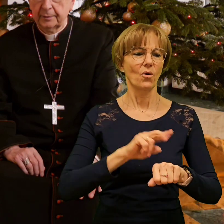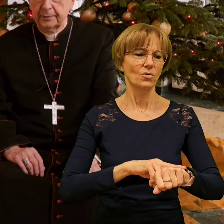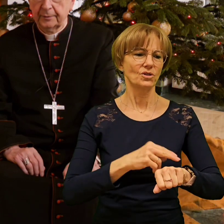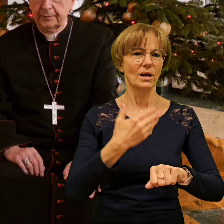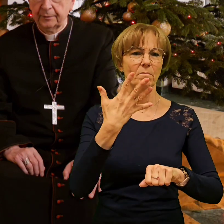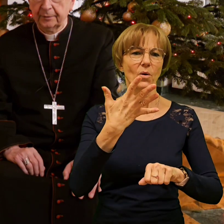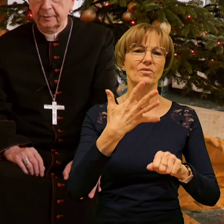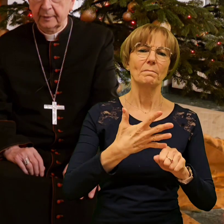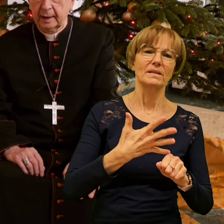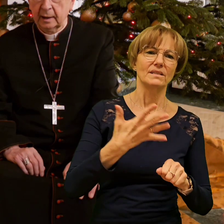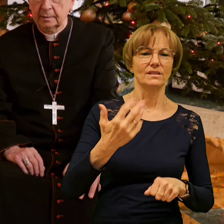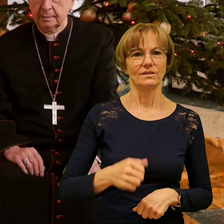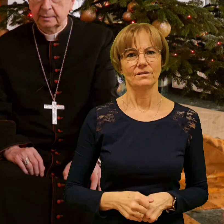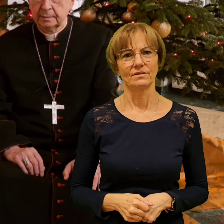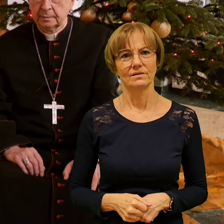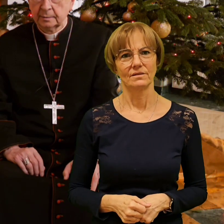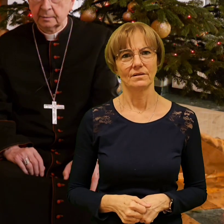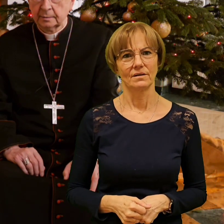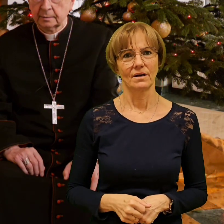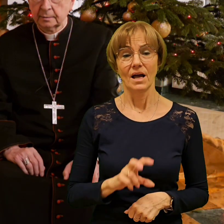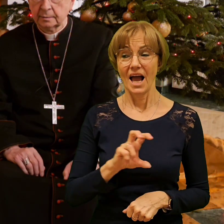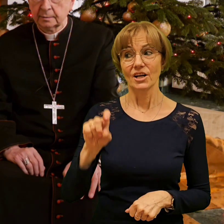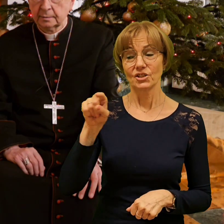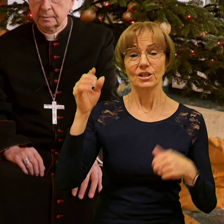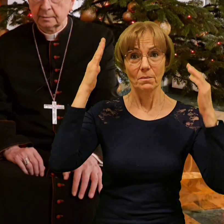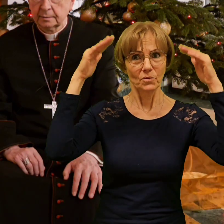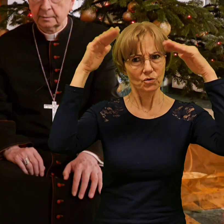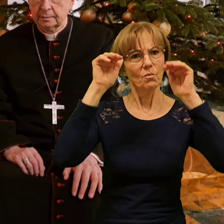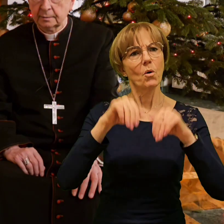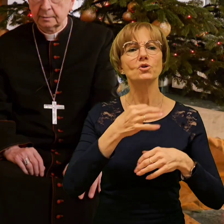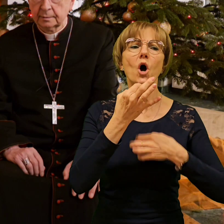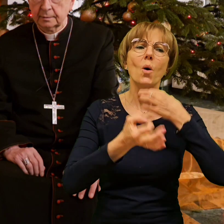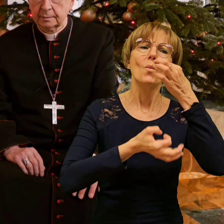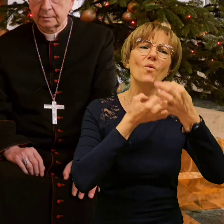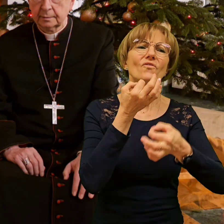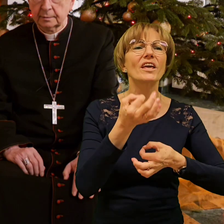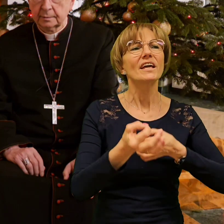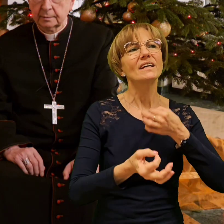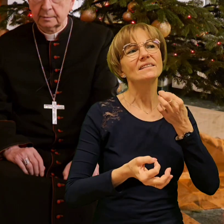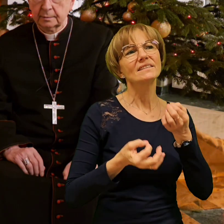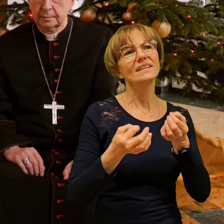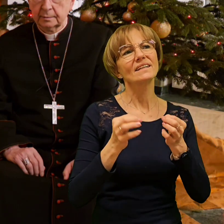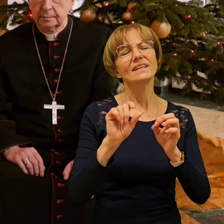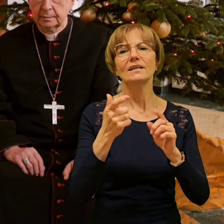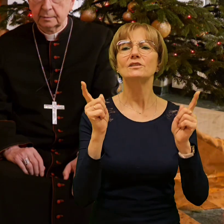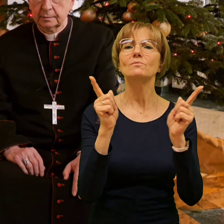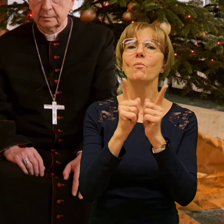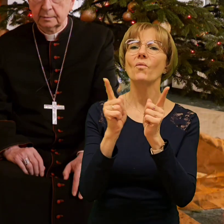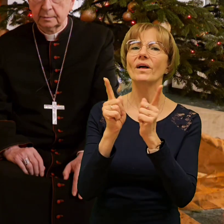A czy może ks. arcybiskup opowiedzieć coś o swoich spotkaniach z Janem Pawelem II? Może jakieś anekdotki?